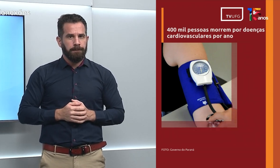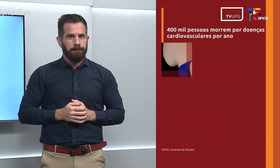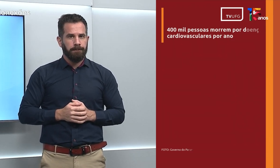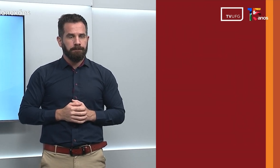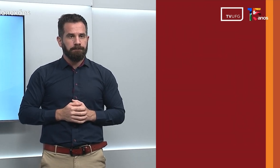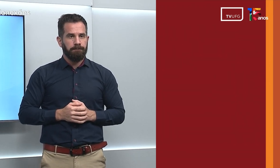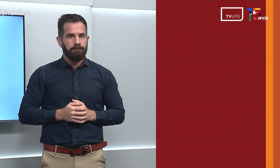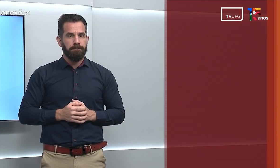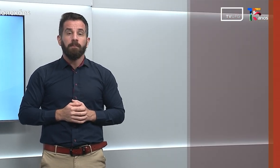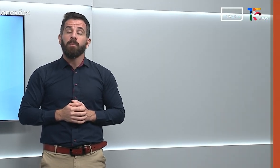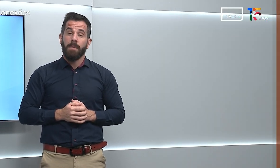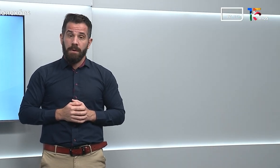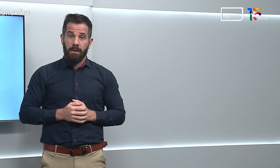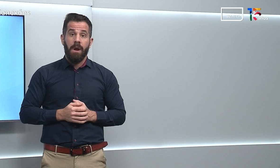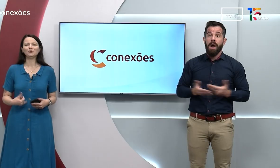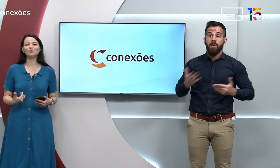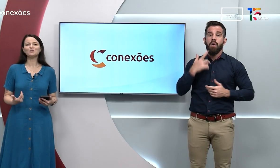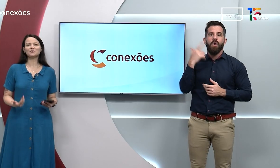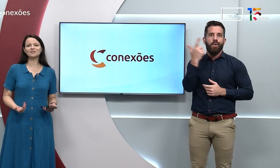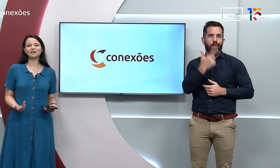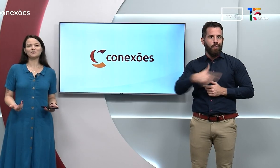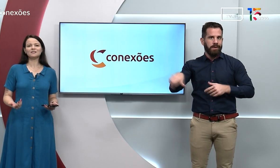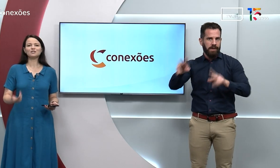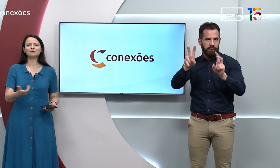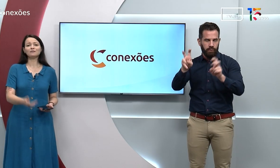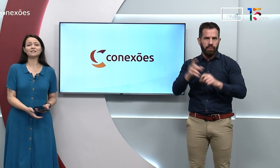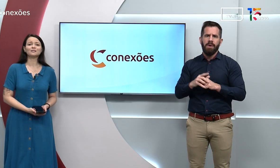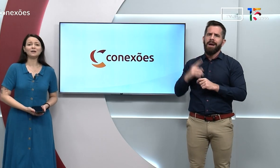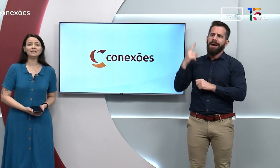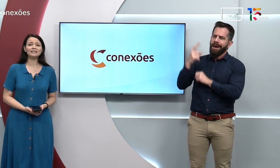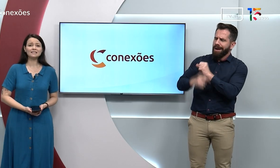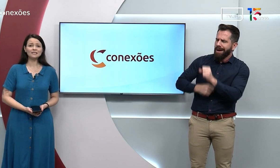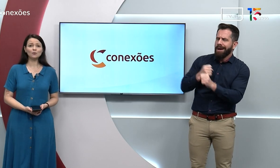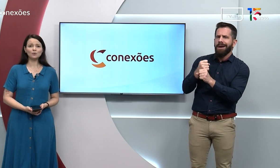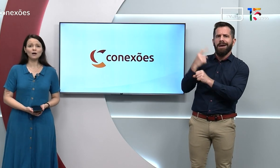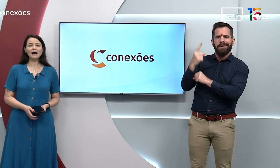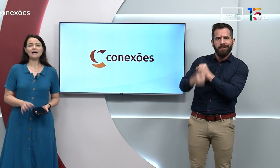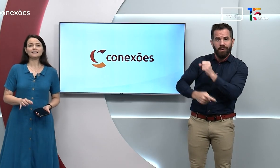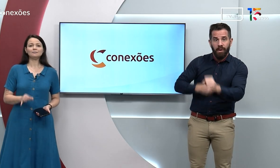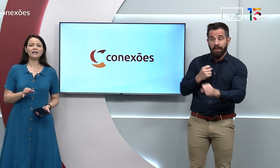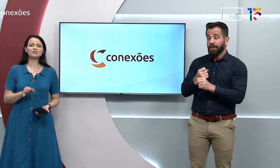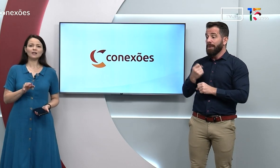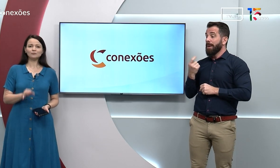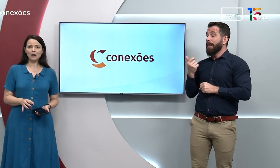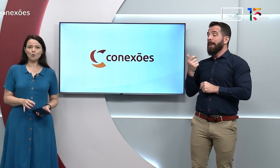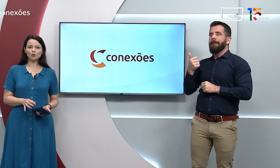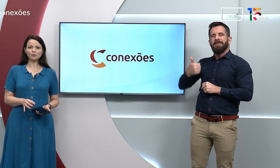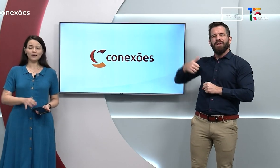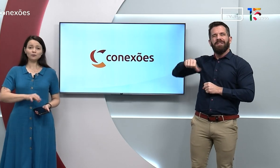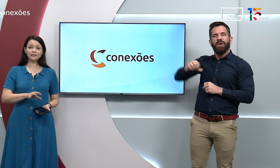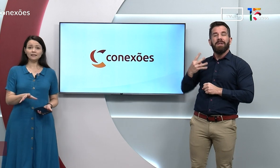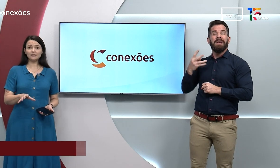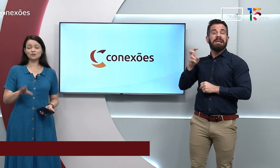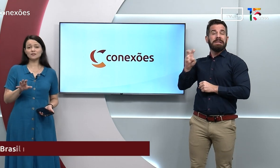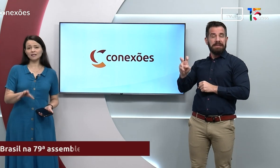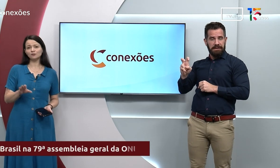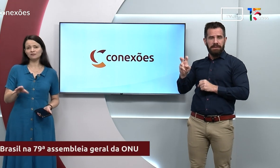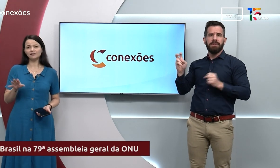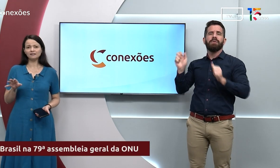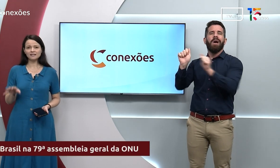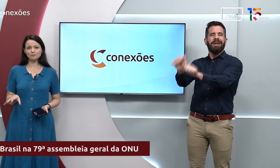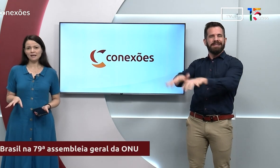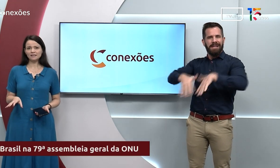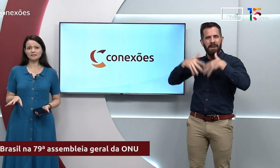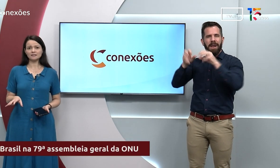Bom, e mudando de assunto, todos os anos, desde 1945, a Assembleia Geral da ONU reúne líderes de